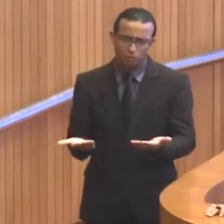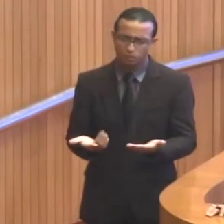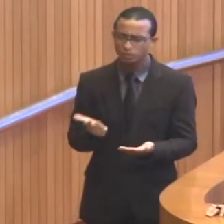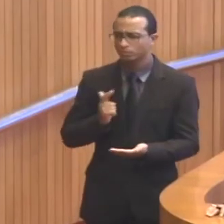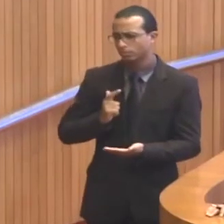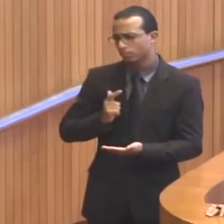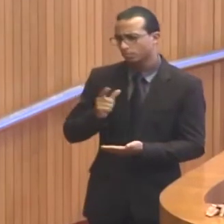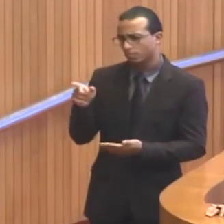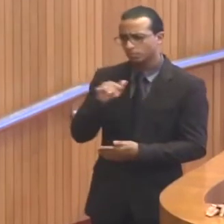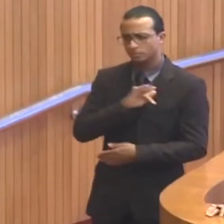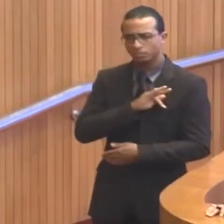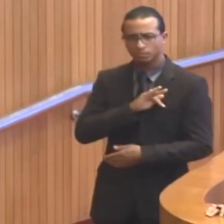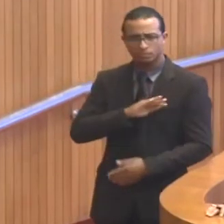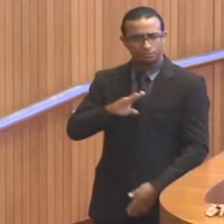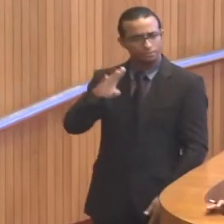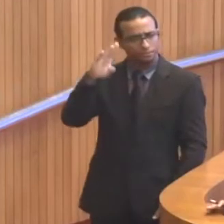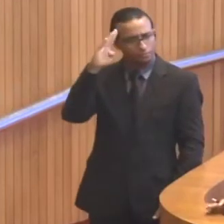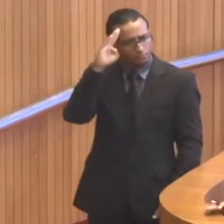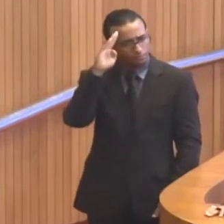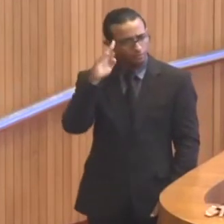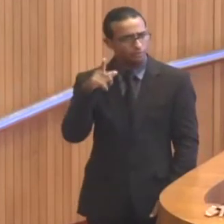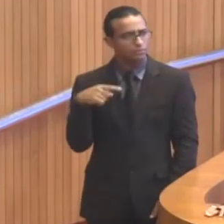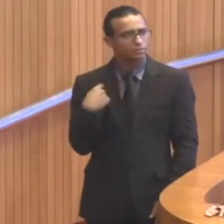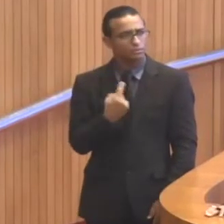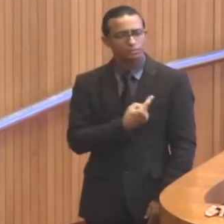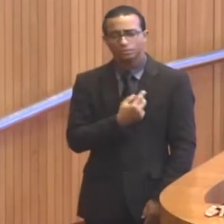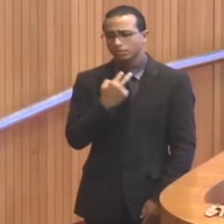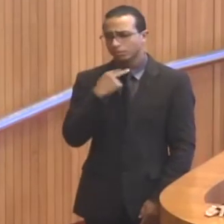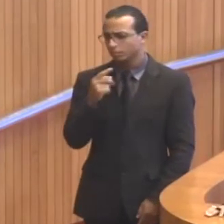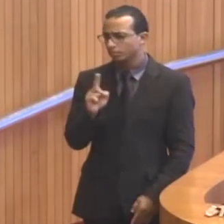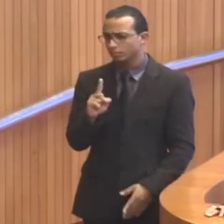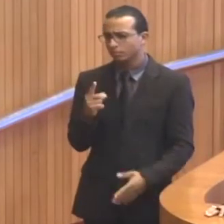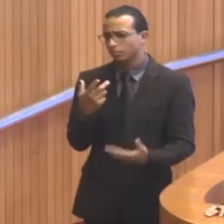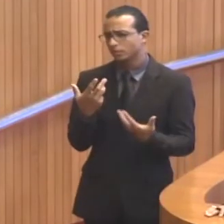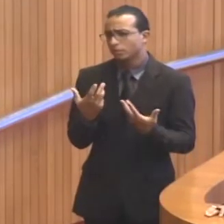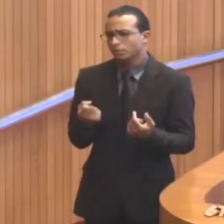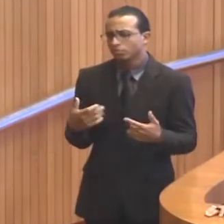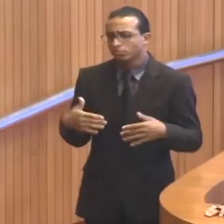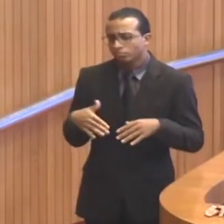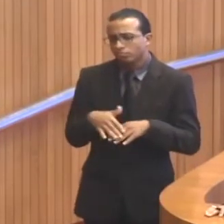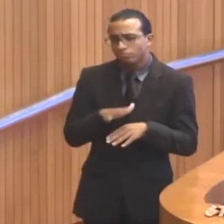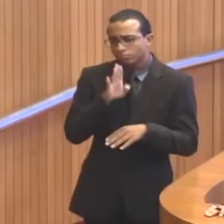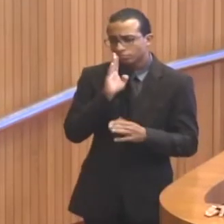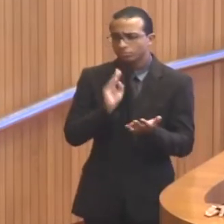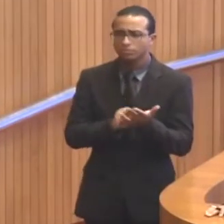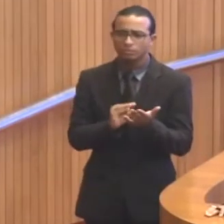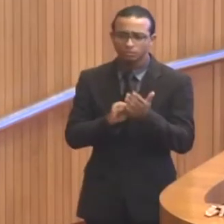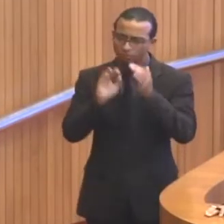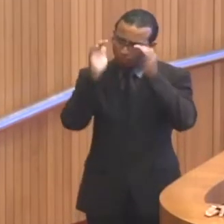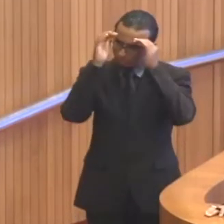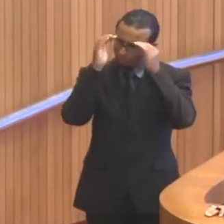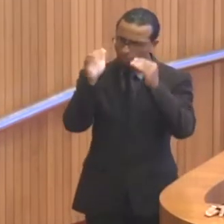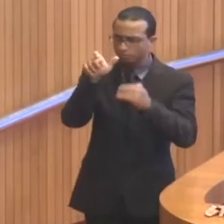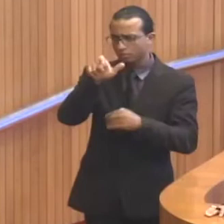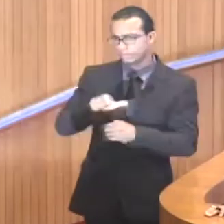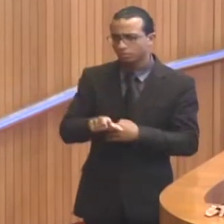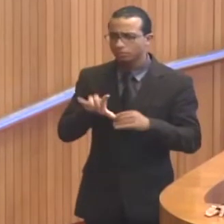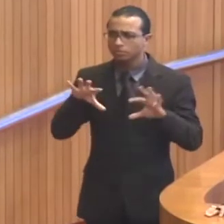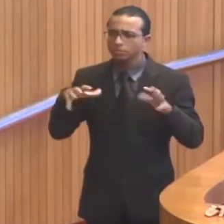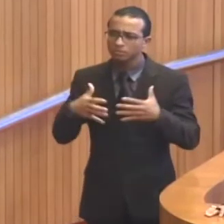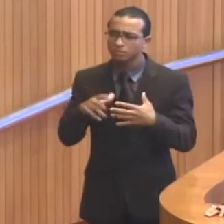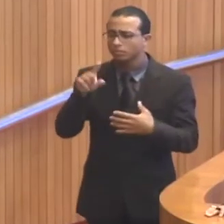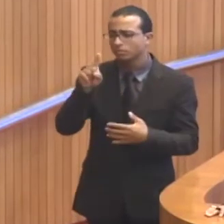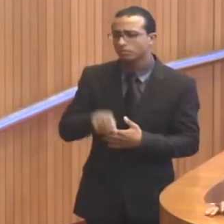à polícia militar. E nós não podemos aceitar calado esse desrespeito a essa corporação que